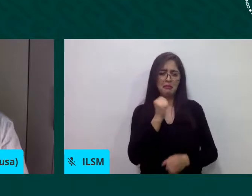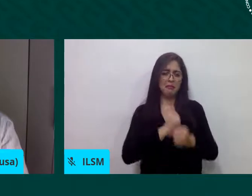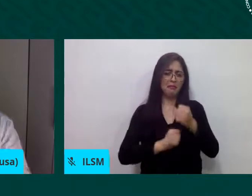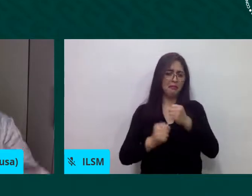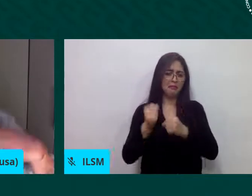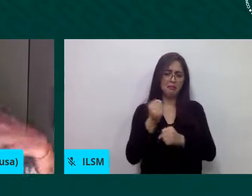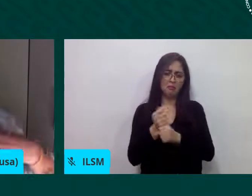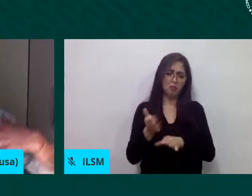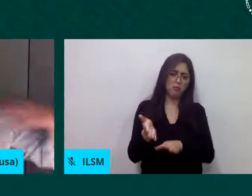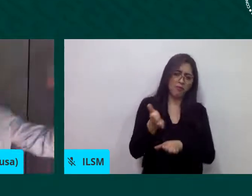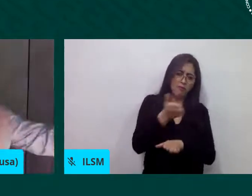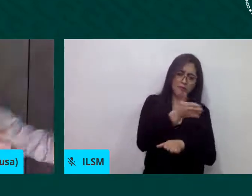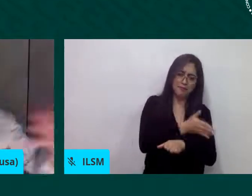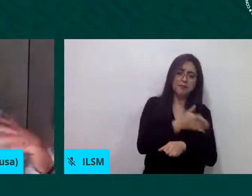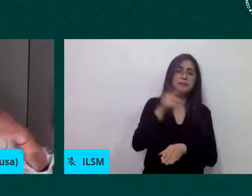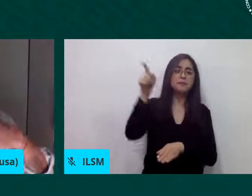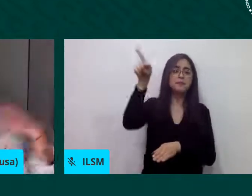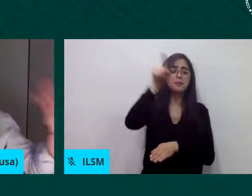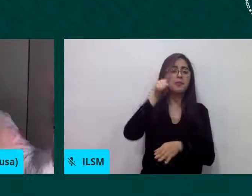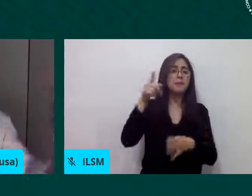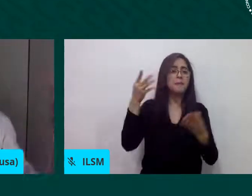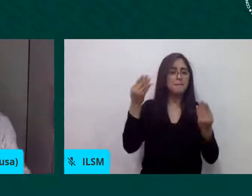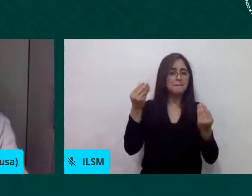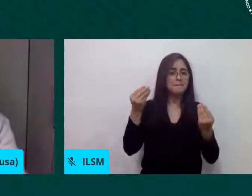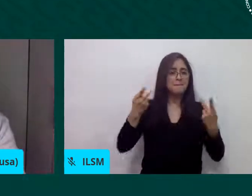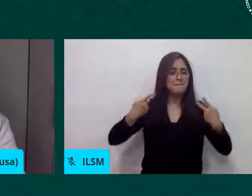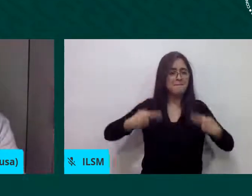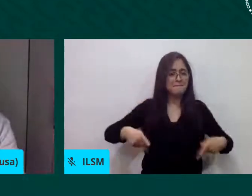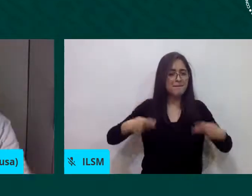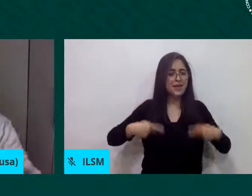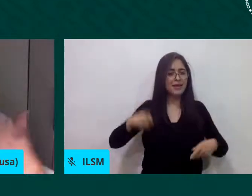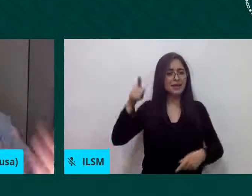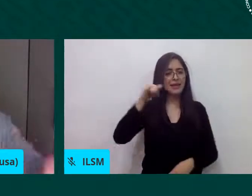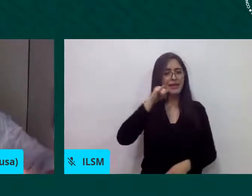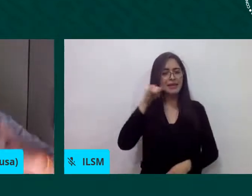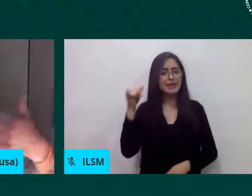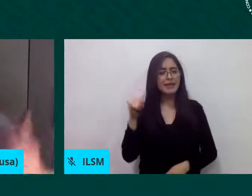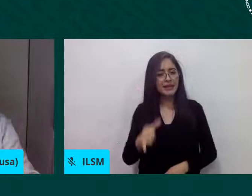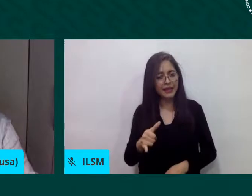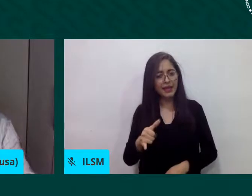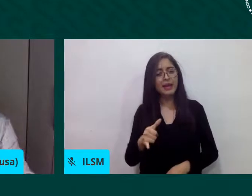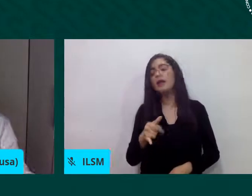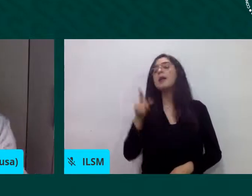estaba en un transatlántico saliendo de italia para llegar a Venezuela